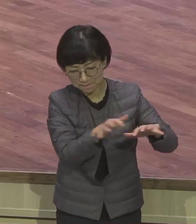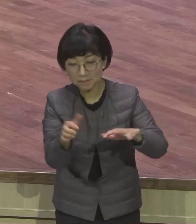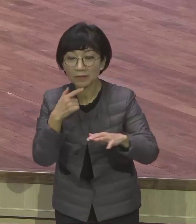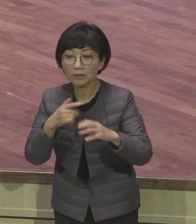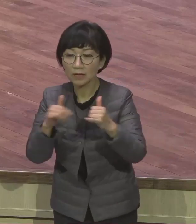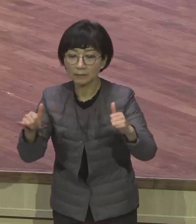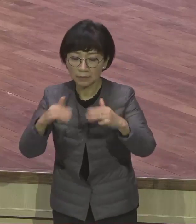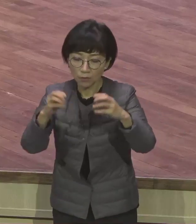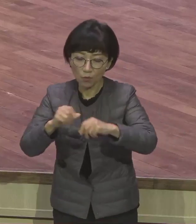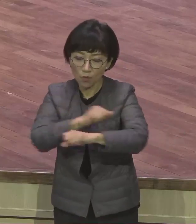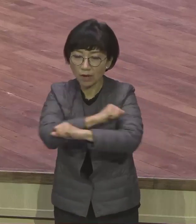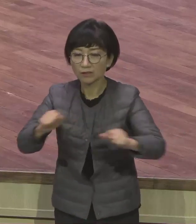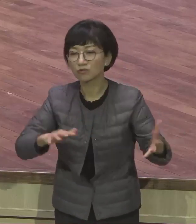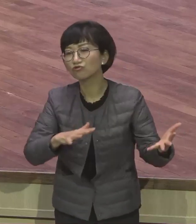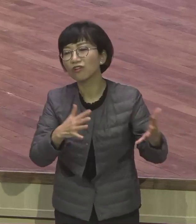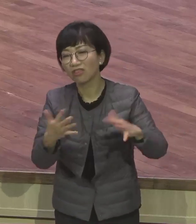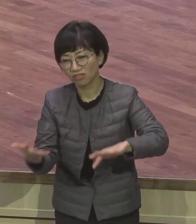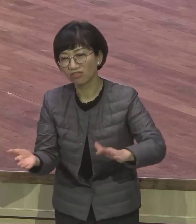체질이 안 바뀌어 그래서